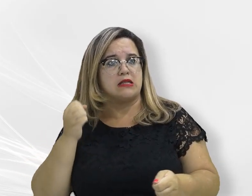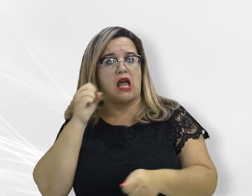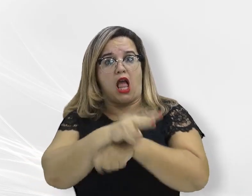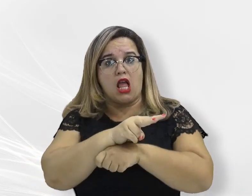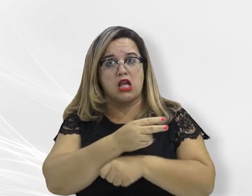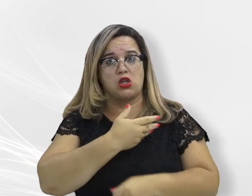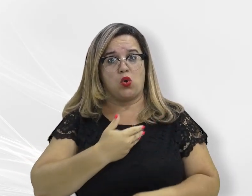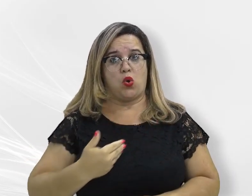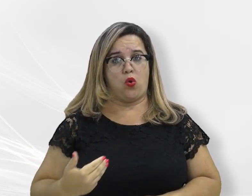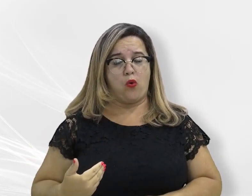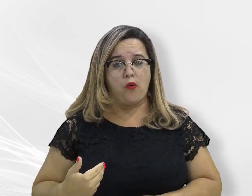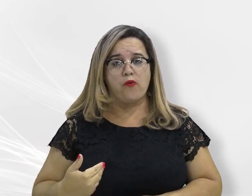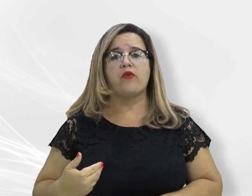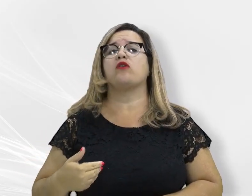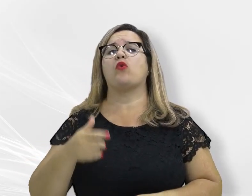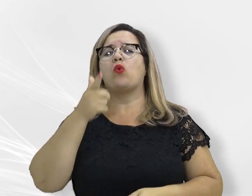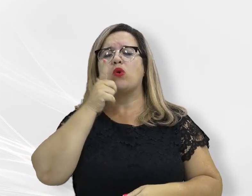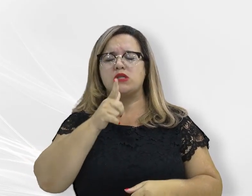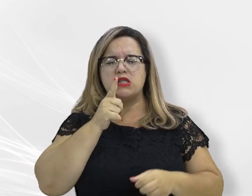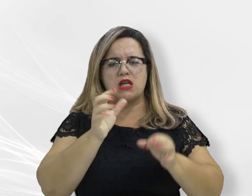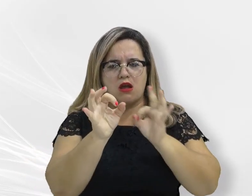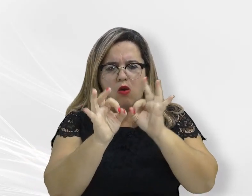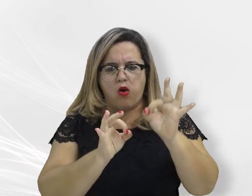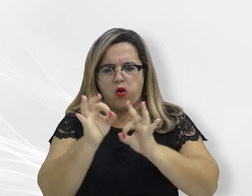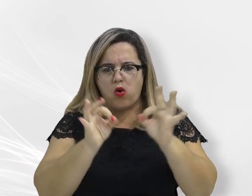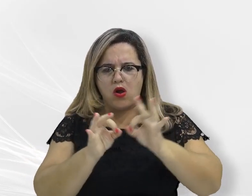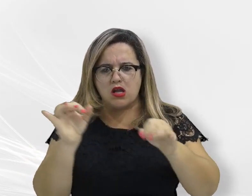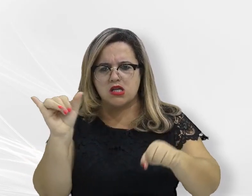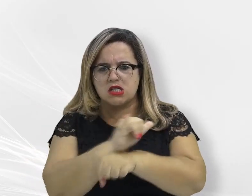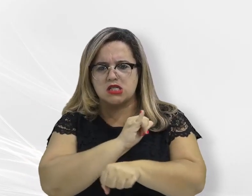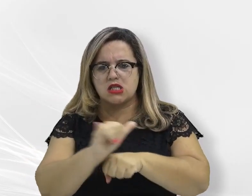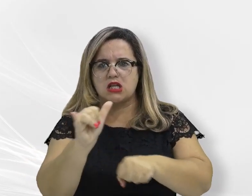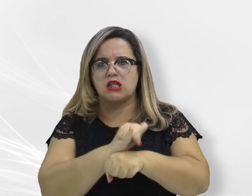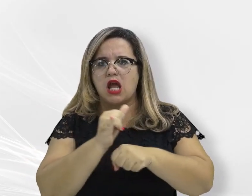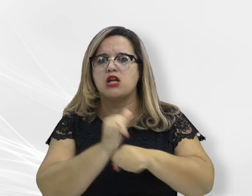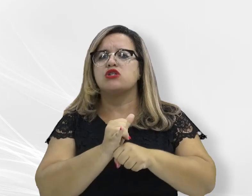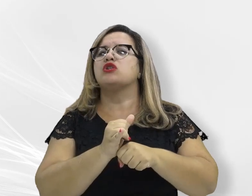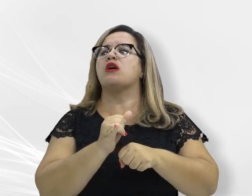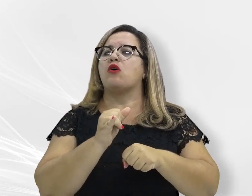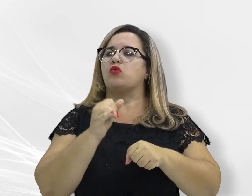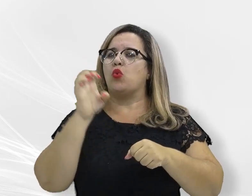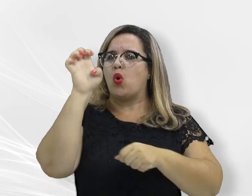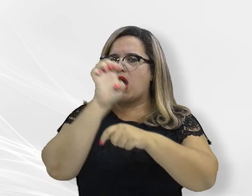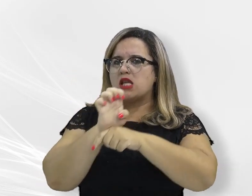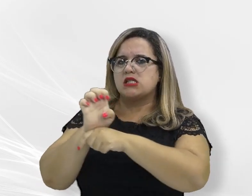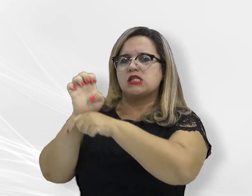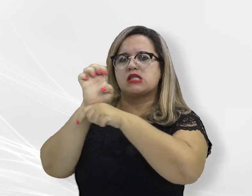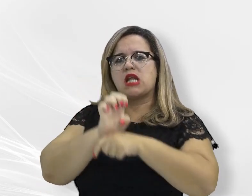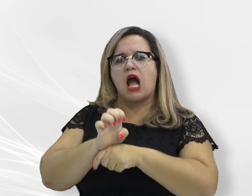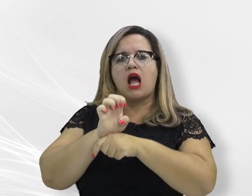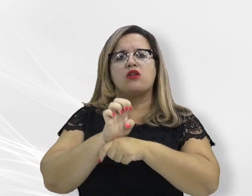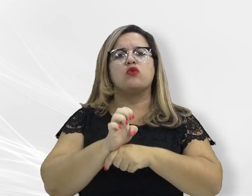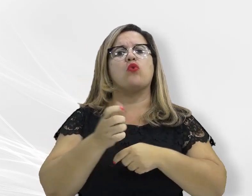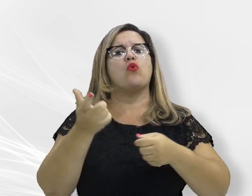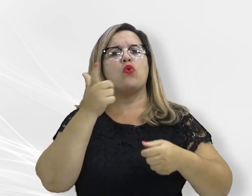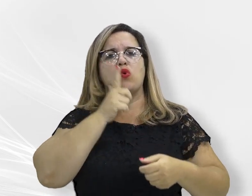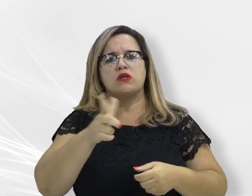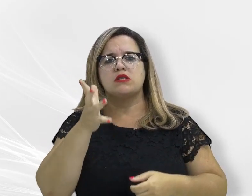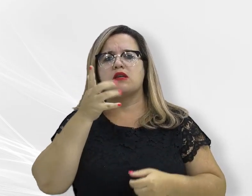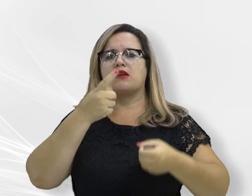implementar um conjunto de medidas para que o estado pudesse voltar a ser solvente, que honre os seus compromissos com os seus servidores, com